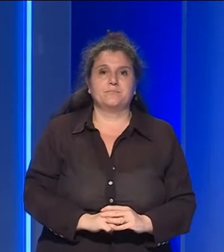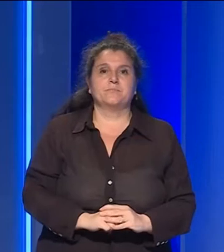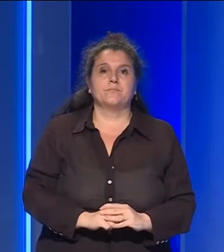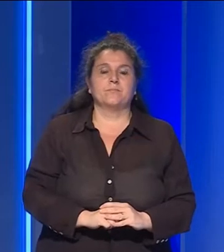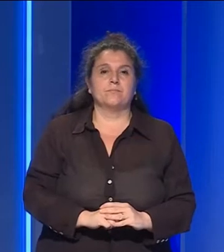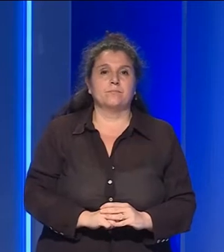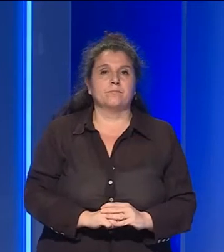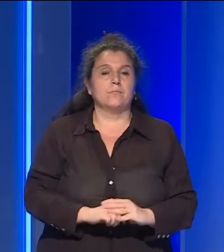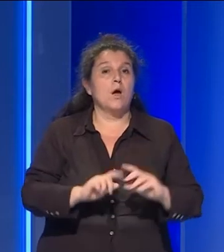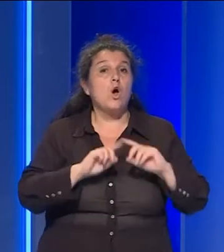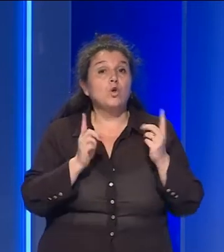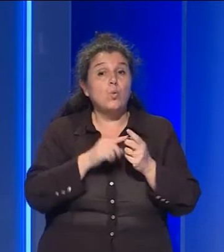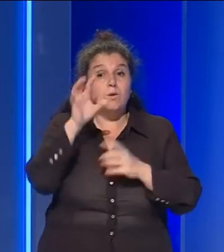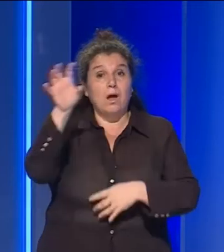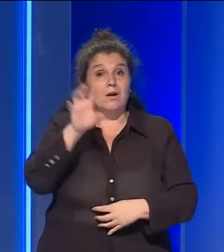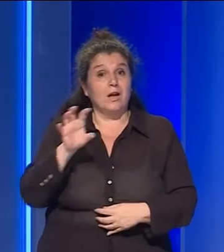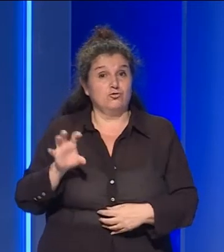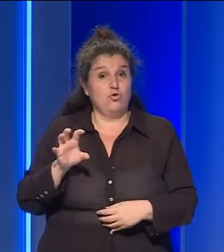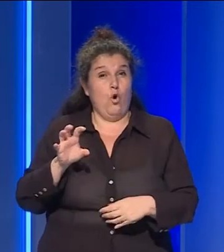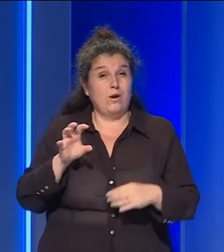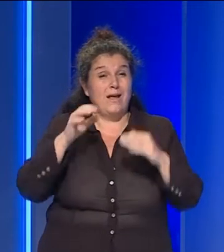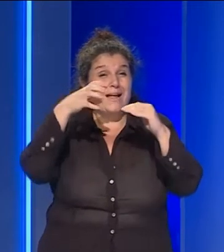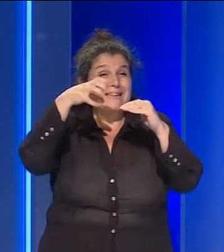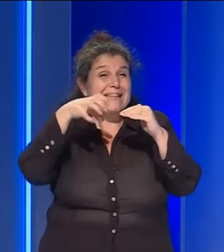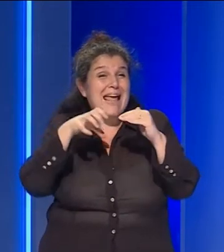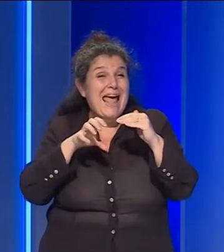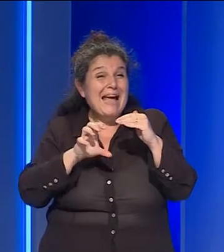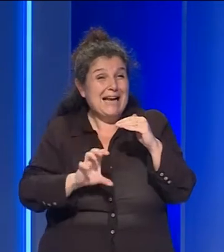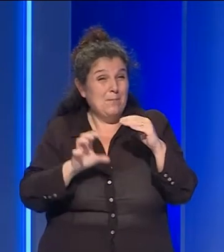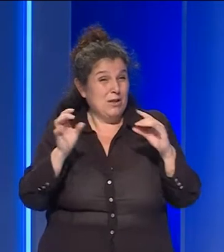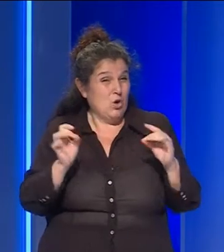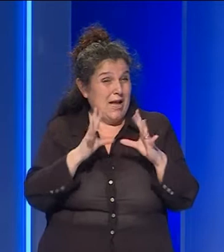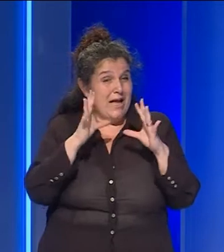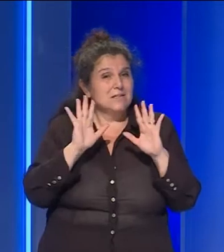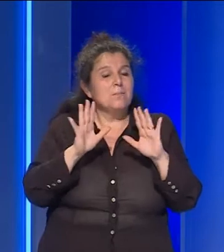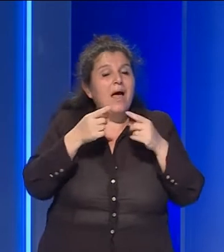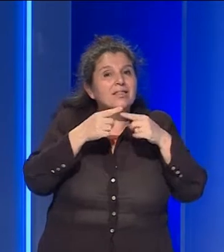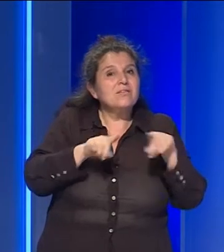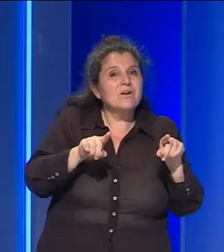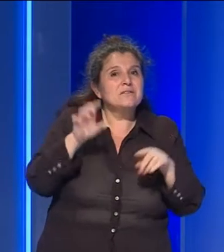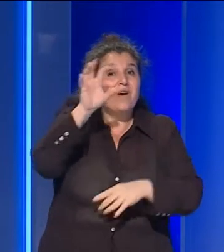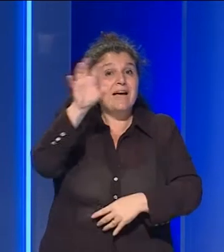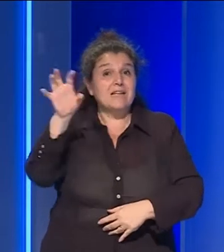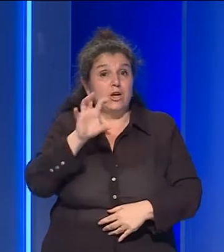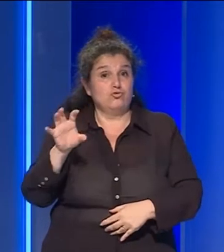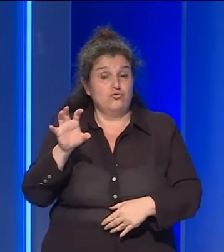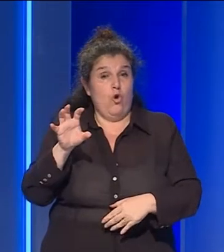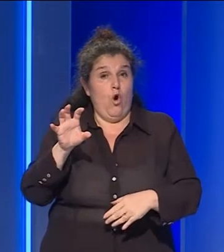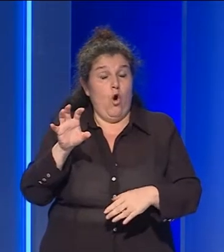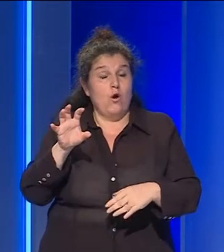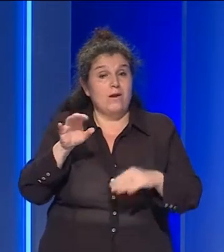In tutte le regioni i casi sono in decremento ma rimangono le differenze tra le regioni che dividono